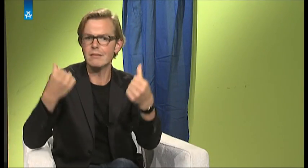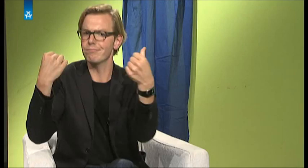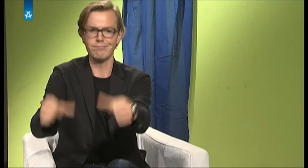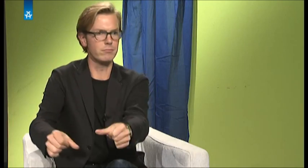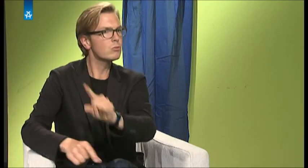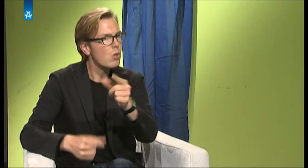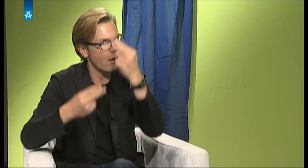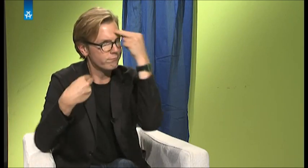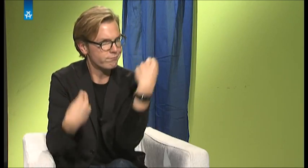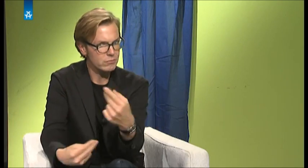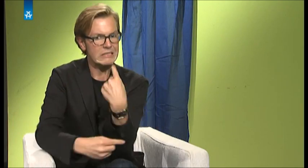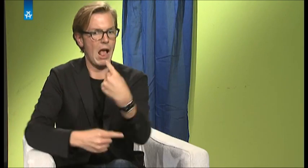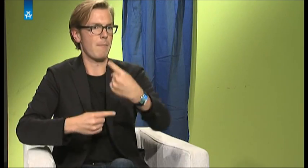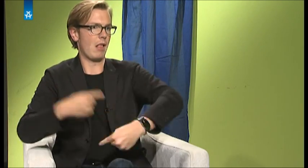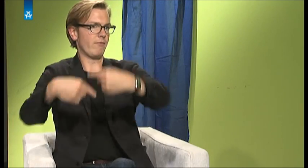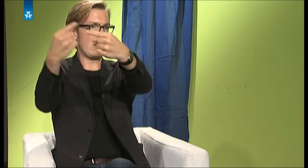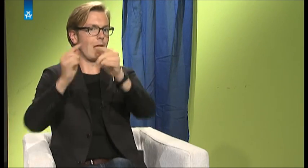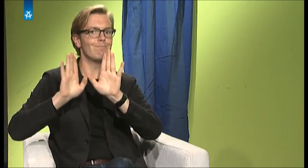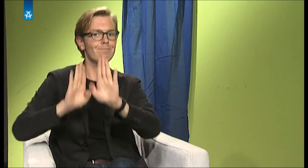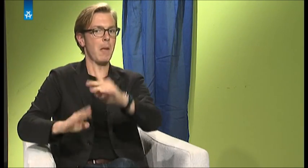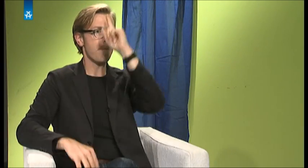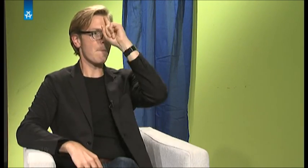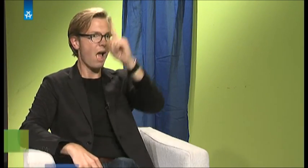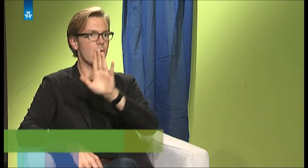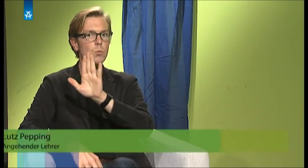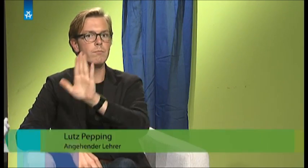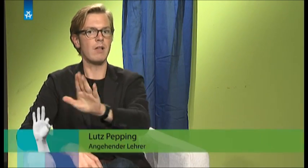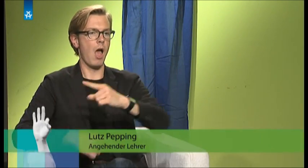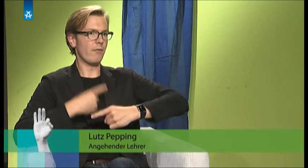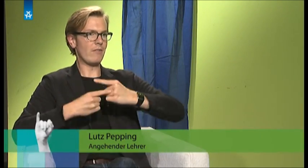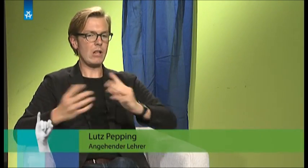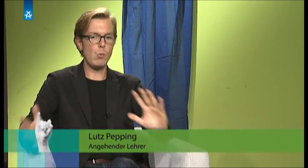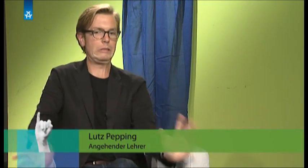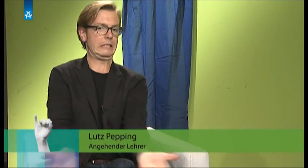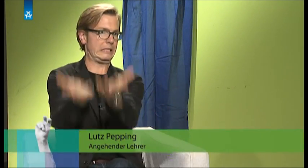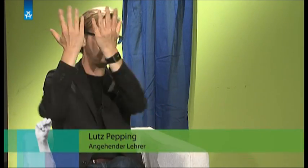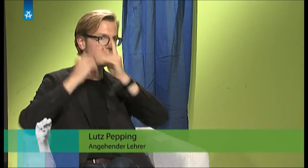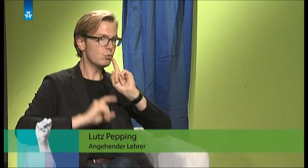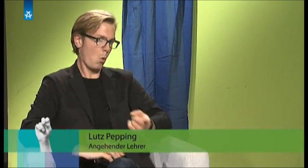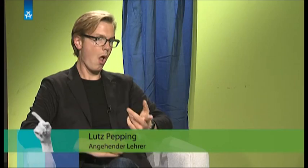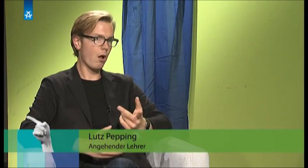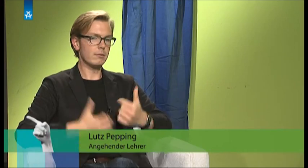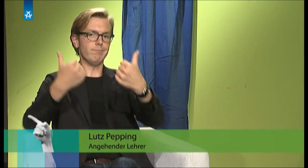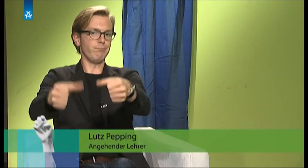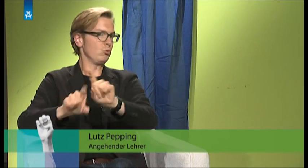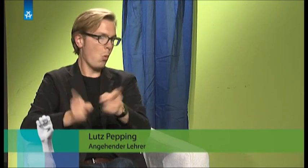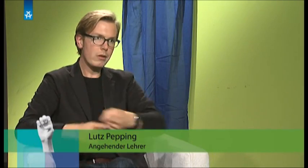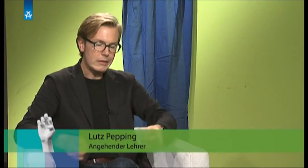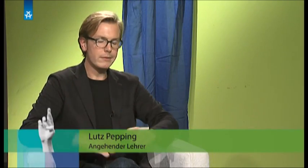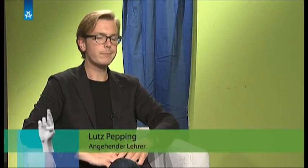selbst überlässt, wofür sie sich entscheiden. Dass es auch druckfrei läuft. Mein persönlicher Wunsch für die Zukunft. Ich